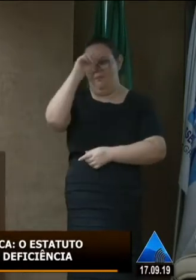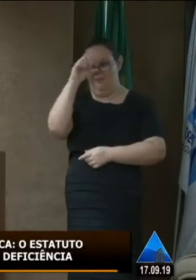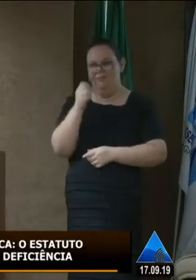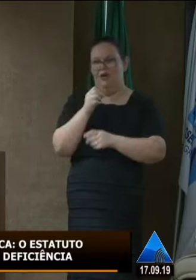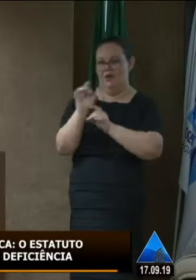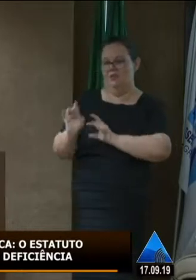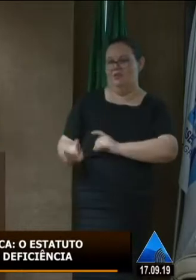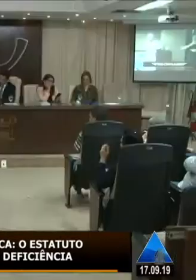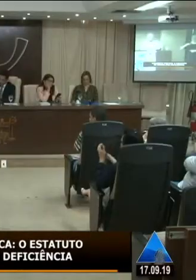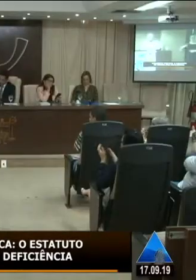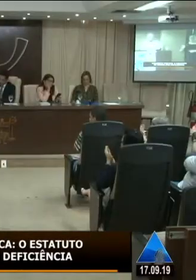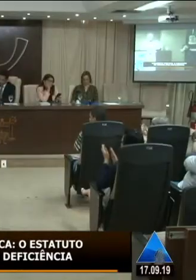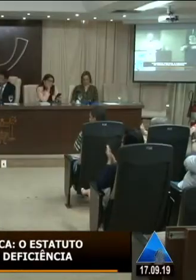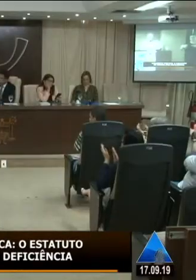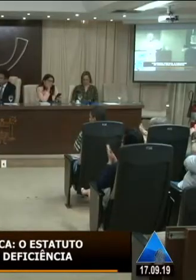nosso muito obrigado